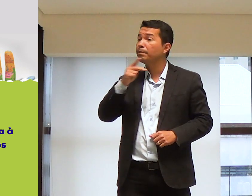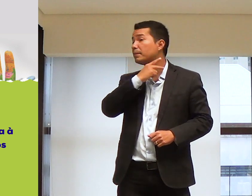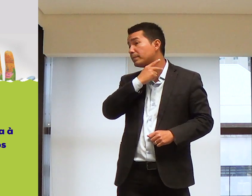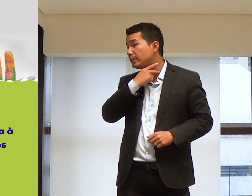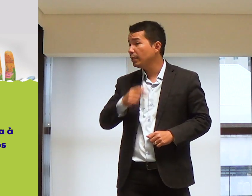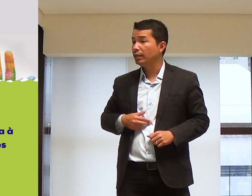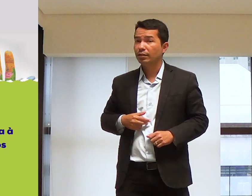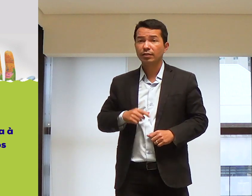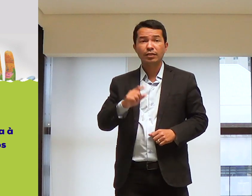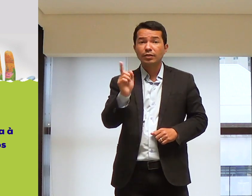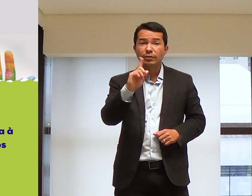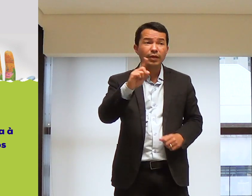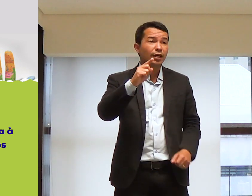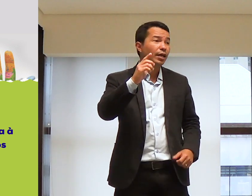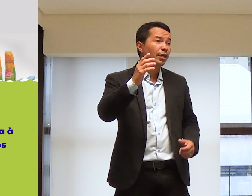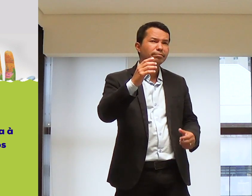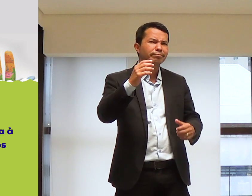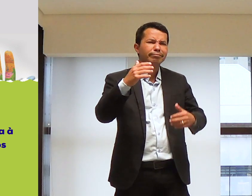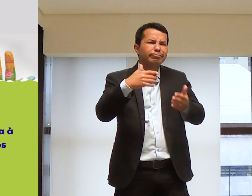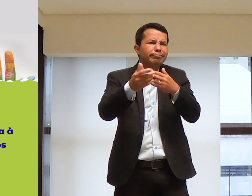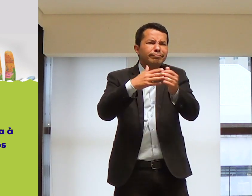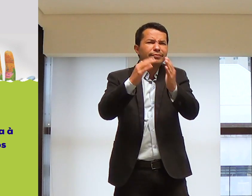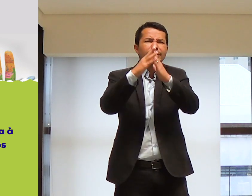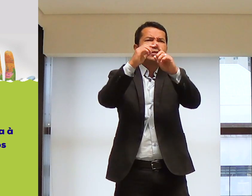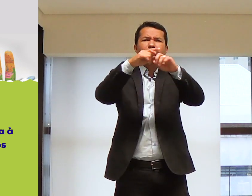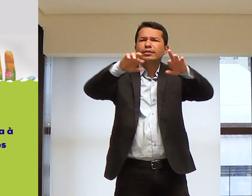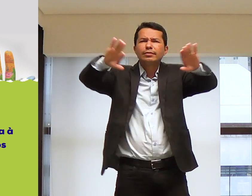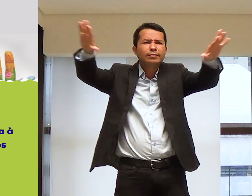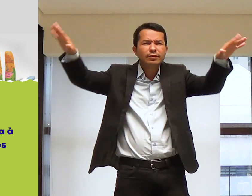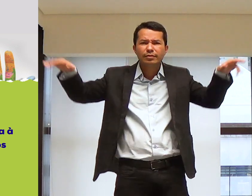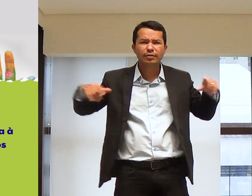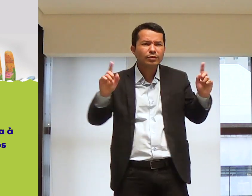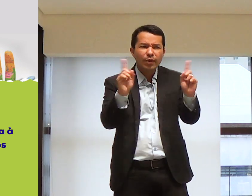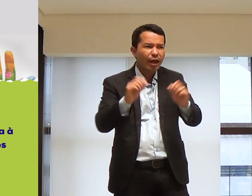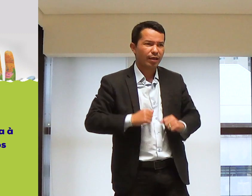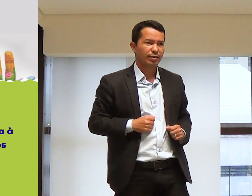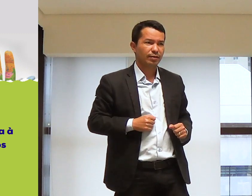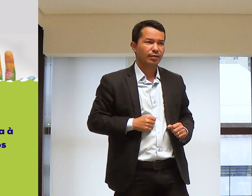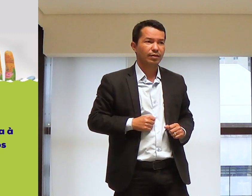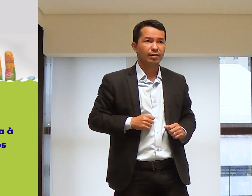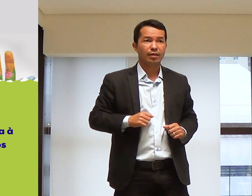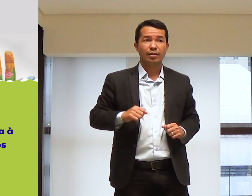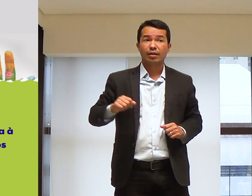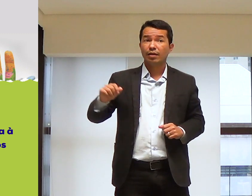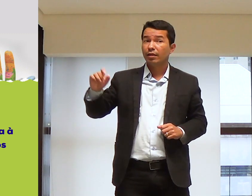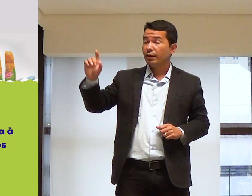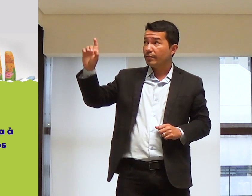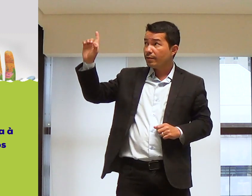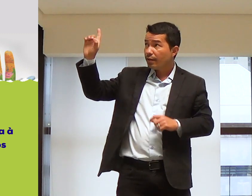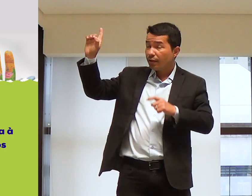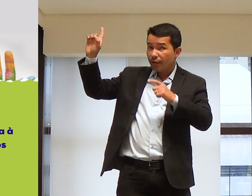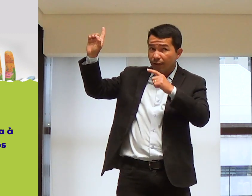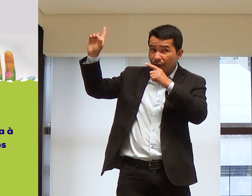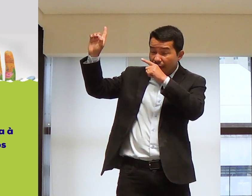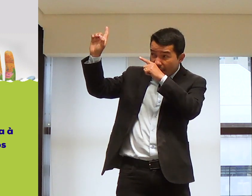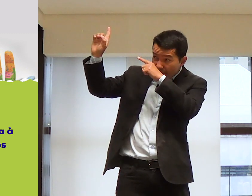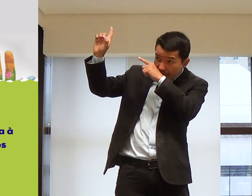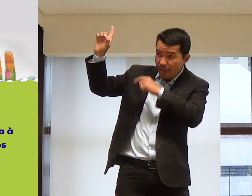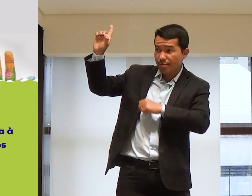ir. Não é a Presbiteriana. Não é sei lá quantas outras igrejas que você possa imaginar. Não é. É Deus.